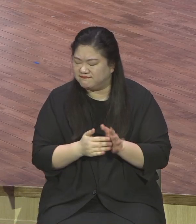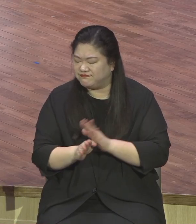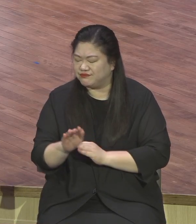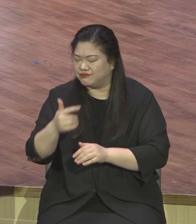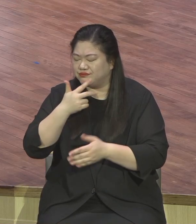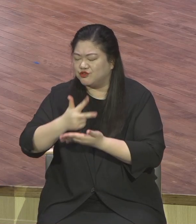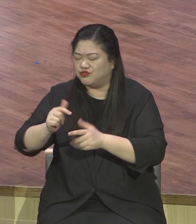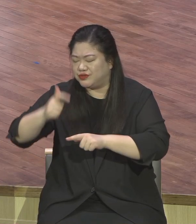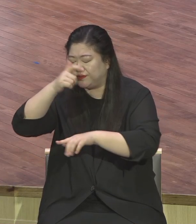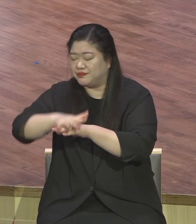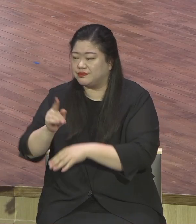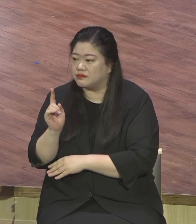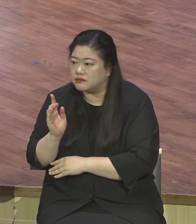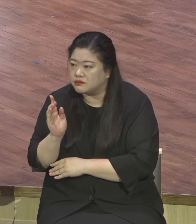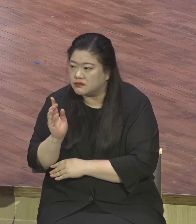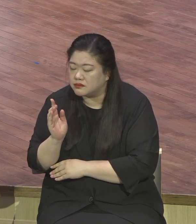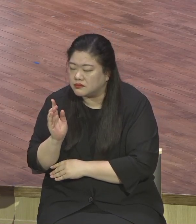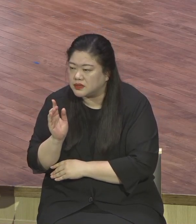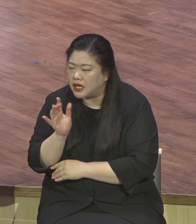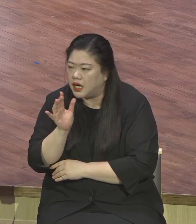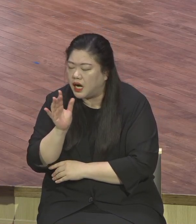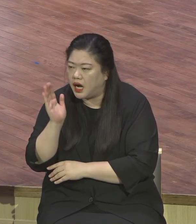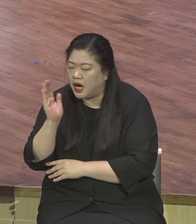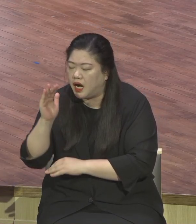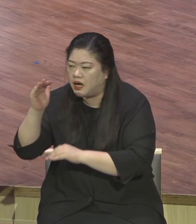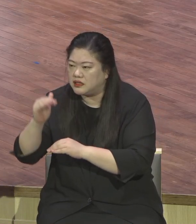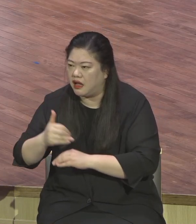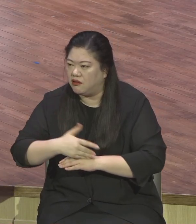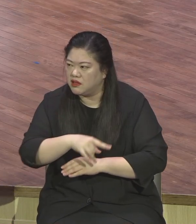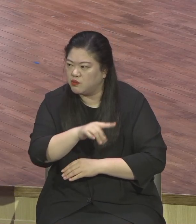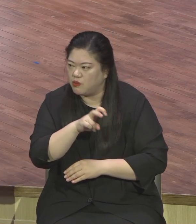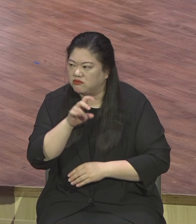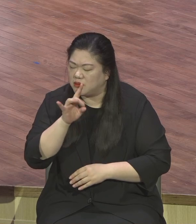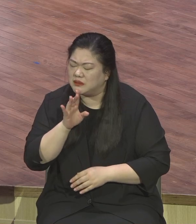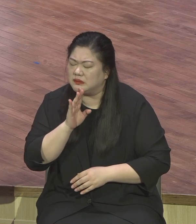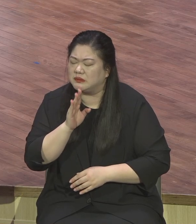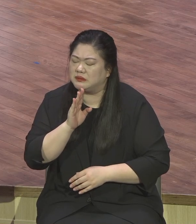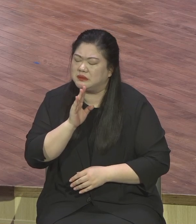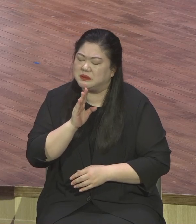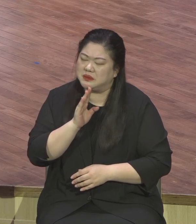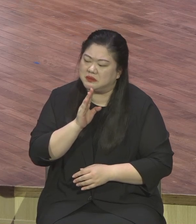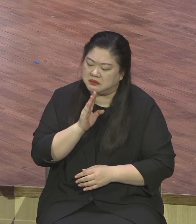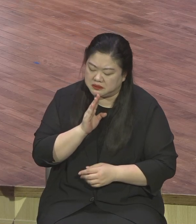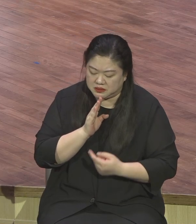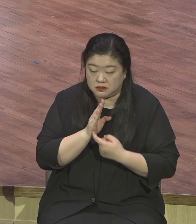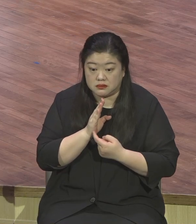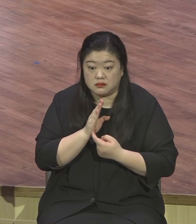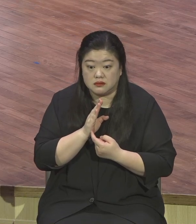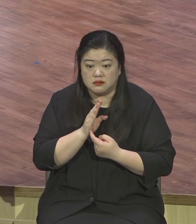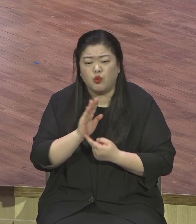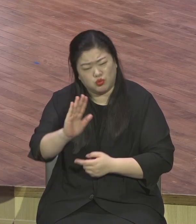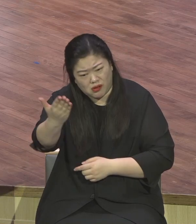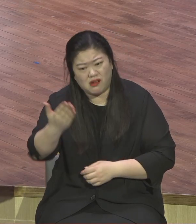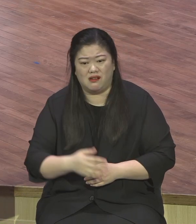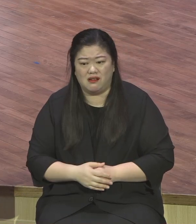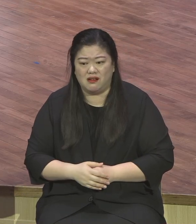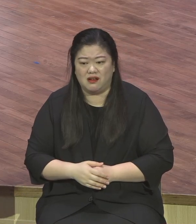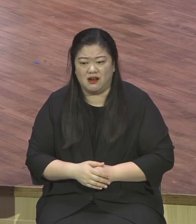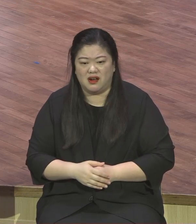깨닫는 게 중요해요 이런 참 자유함을 누리면서 다른 사람을 살리고 세상 살리는 그런